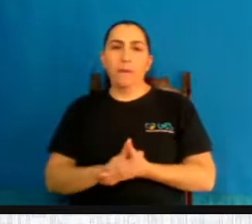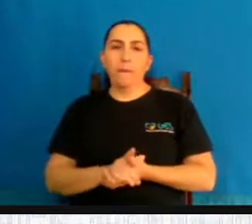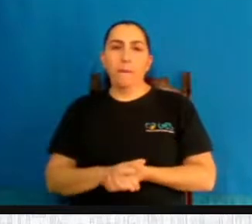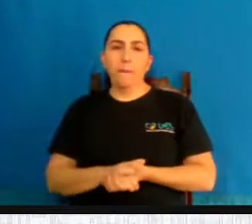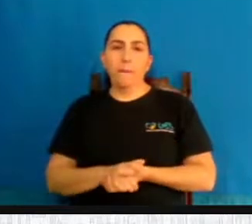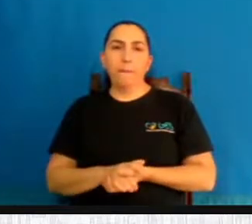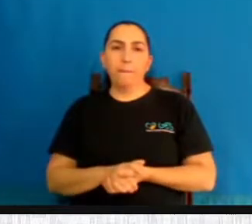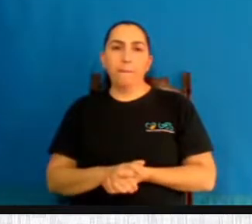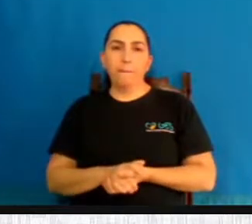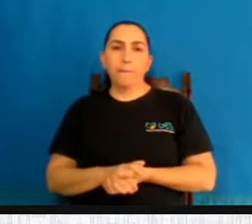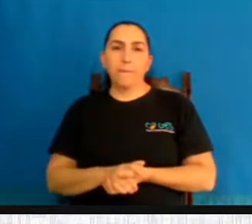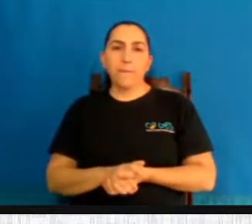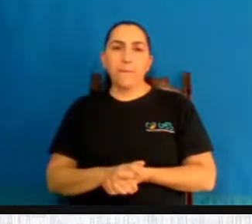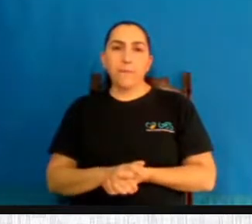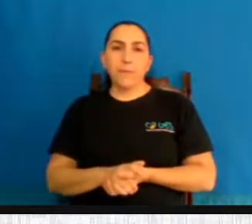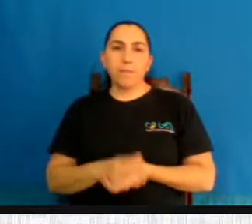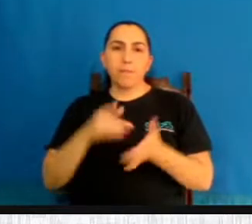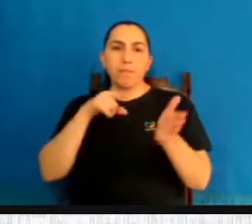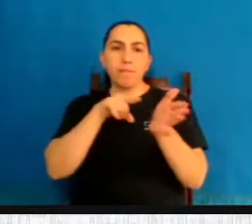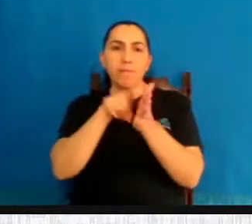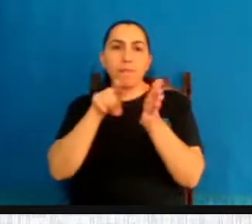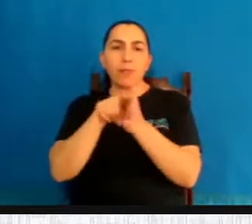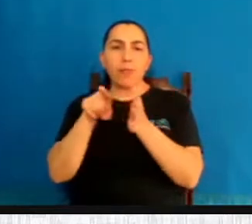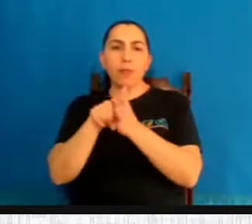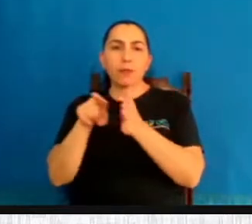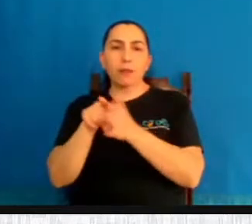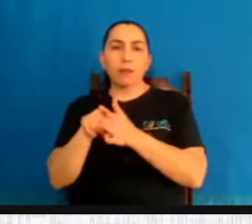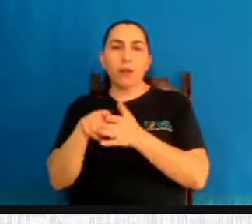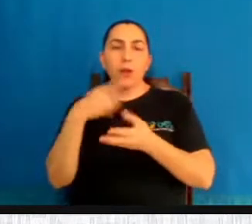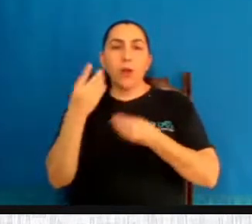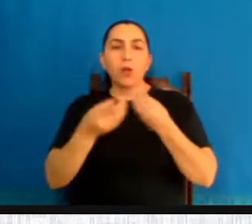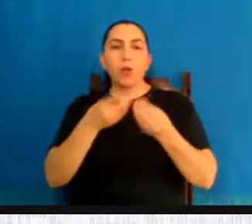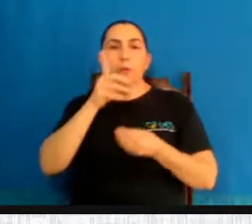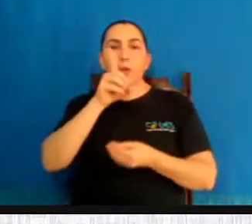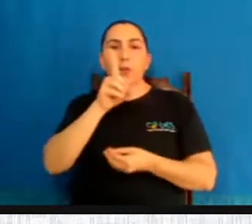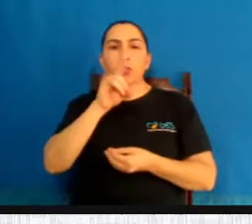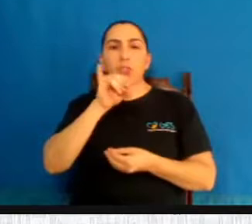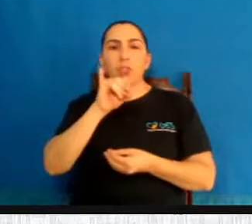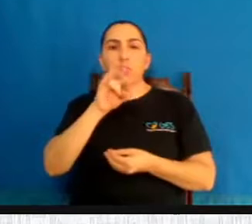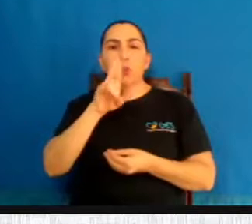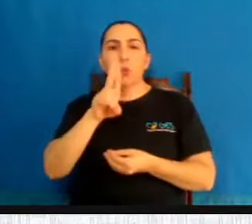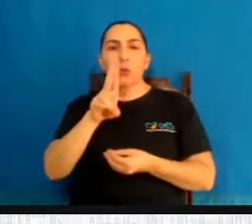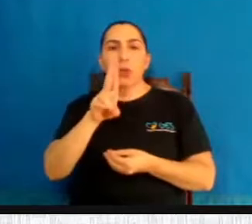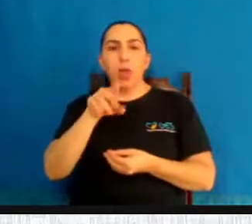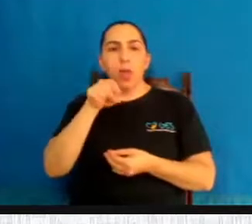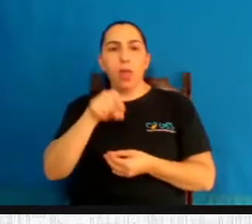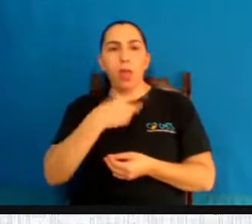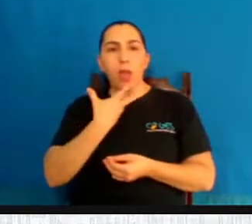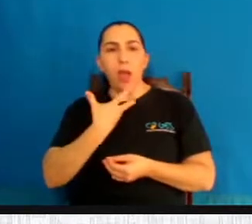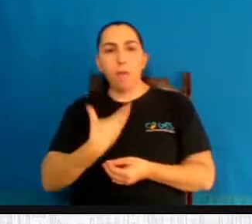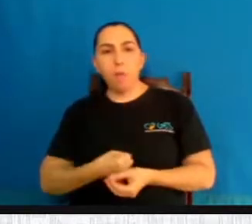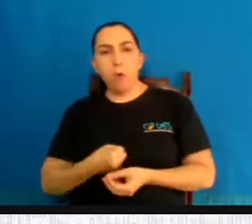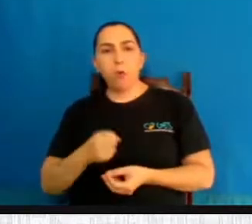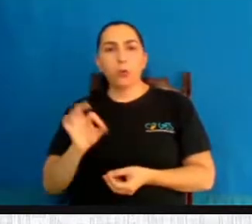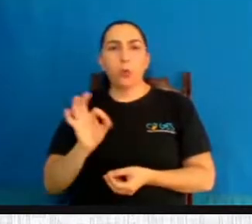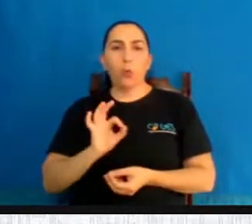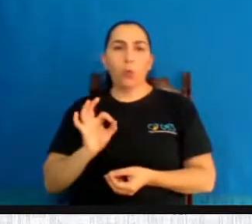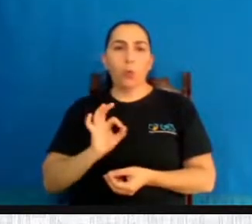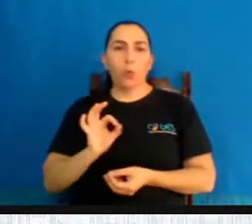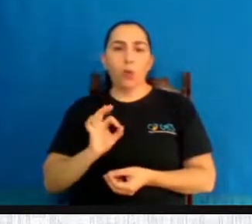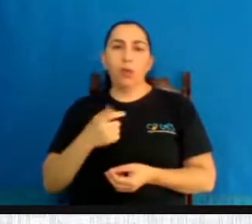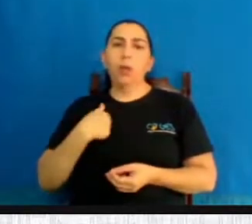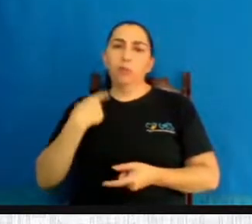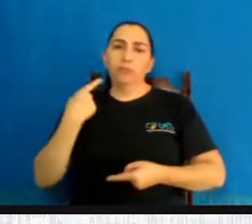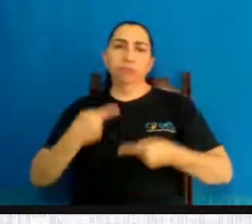Vamos lá. A próxima pergunta é sobre o DIU. O DIU é abortivo? Há muita